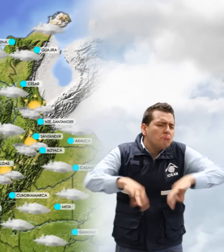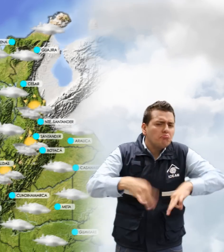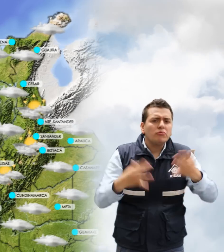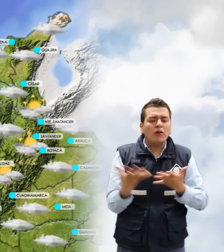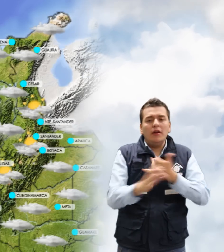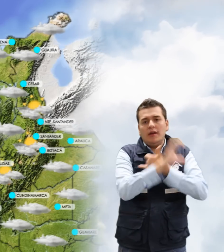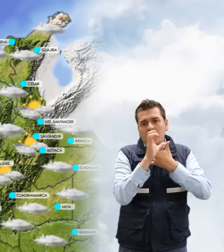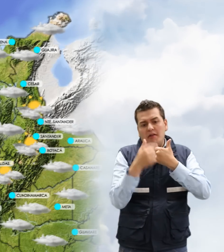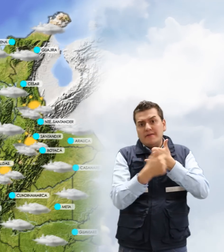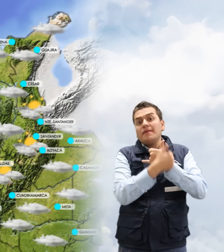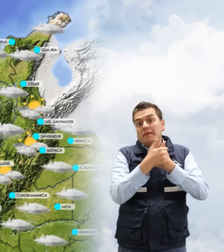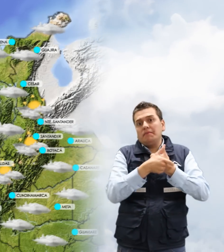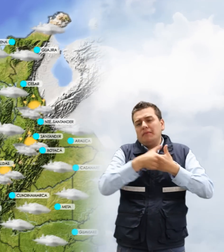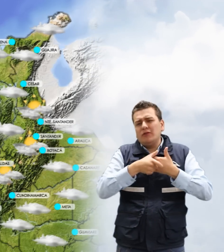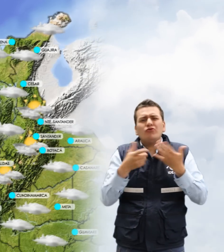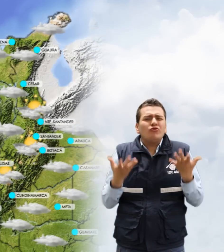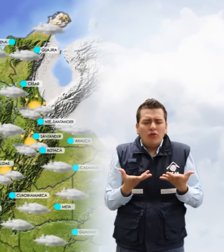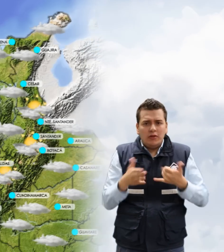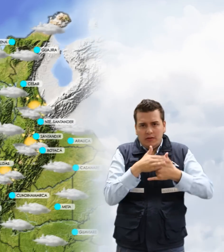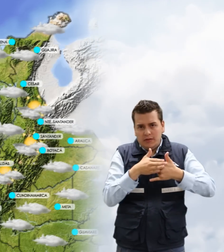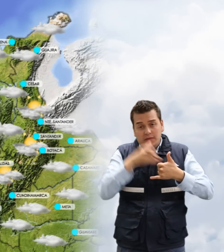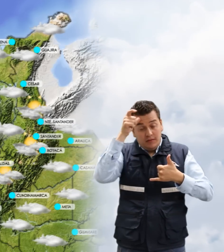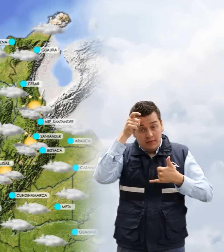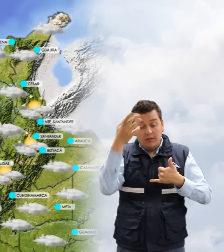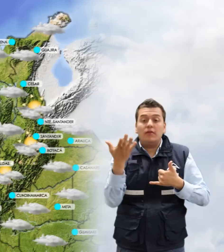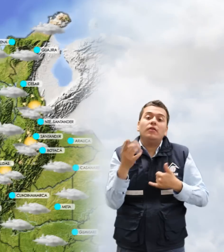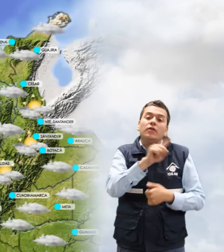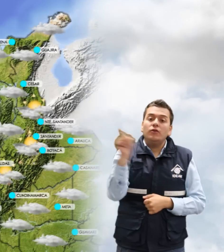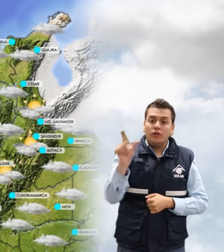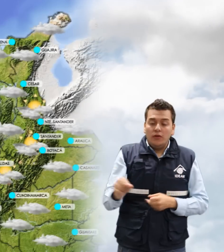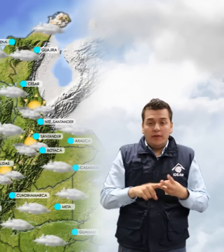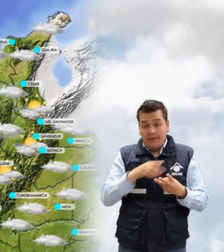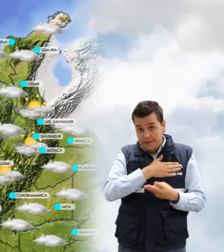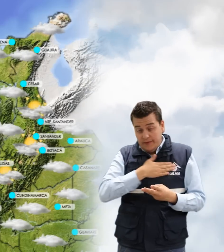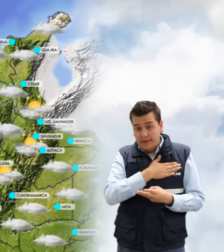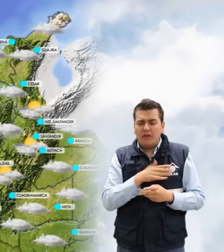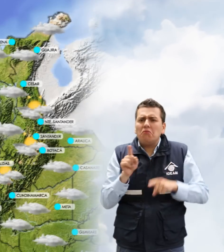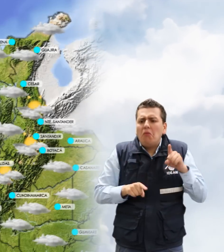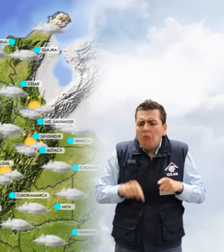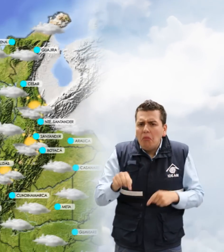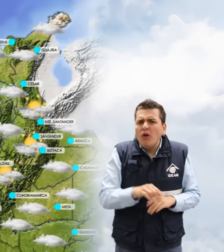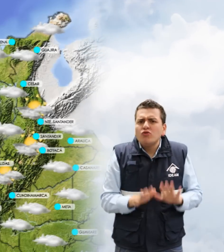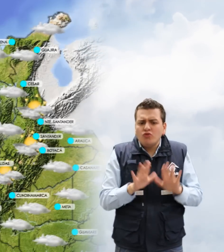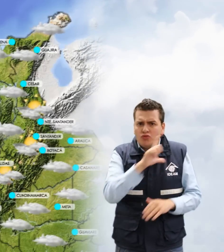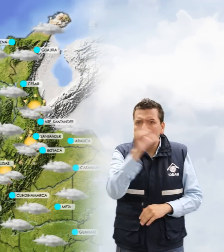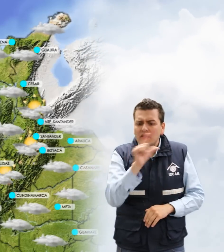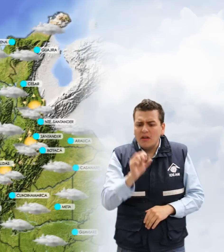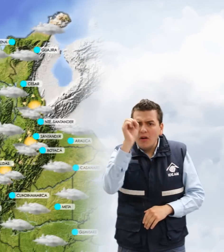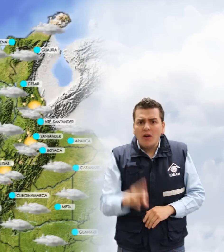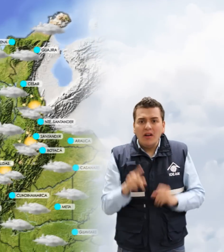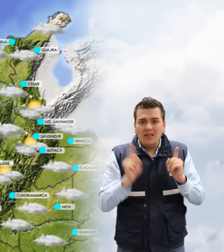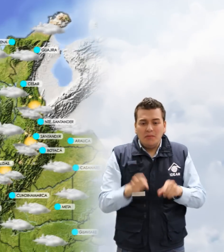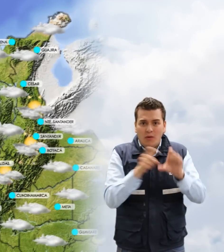Caribe, especialmente en las costas de Córdoba, Sucre y Bolívar. En sectores del sur del Cesar y la